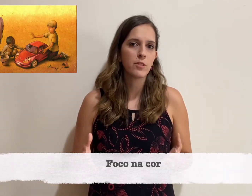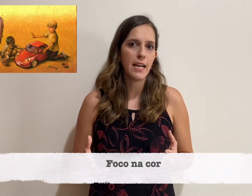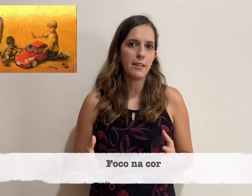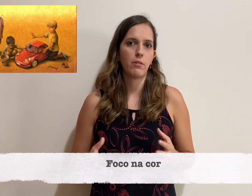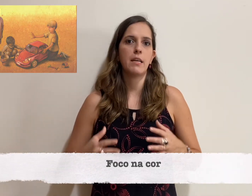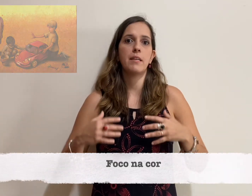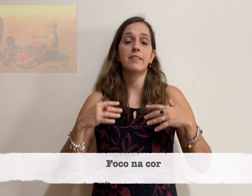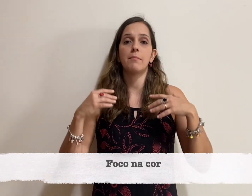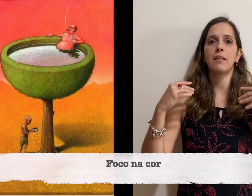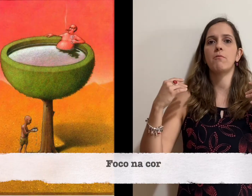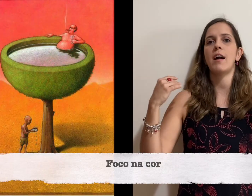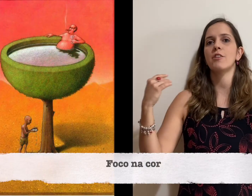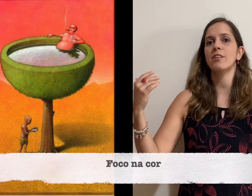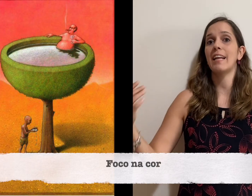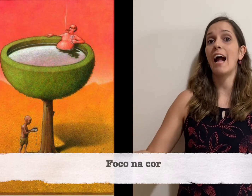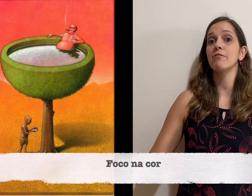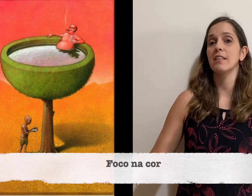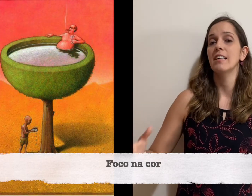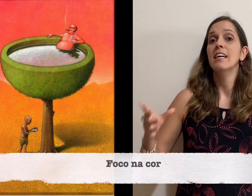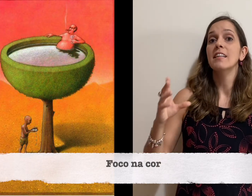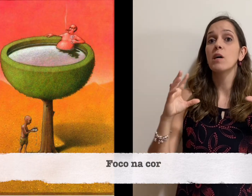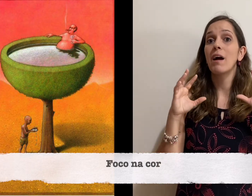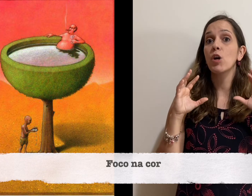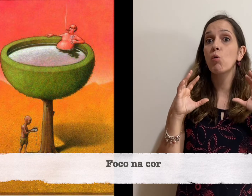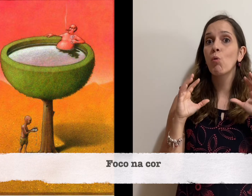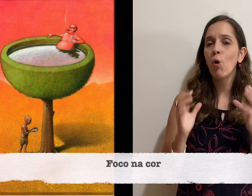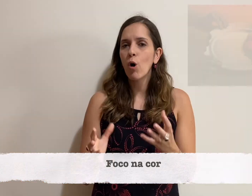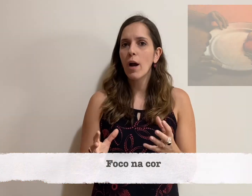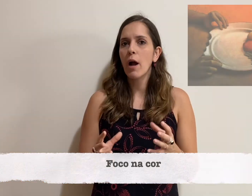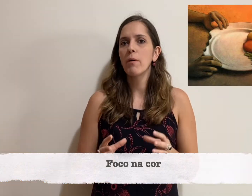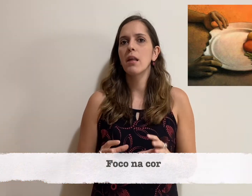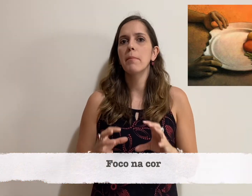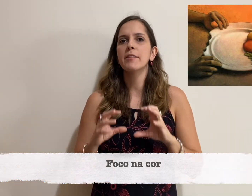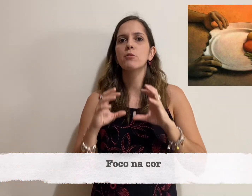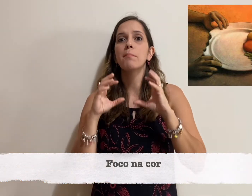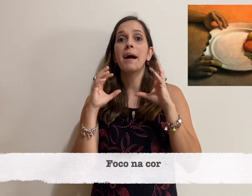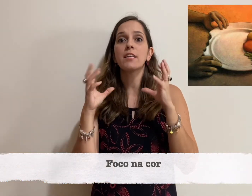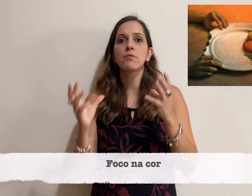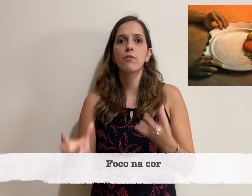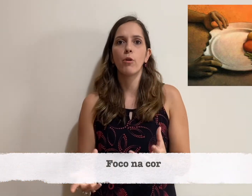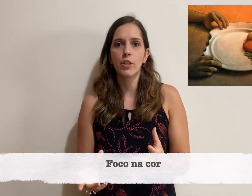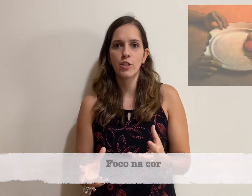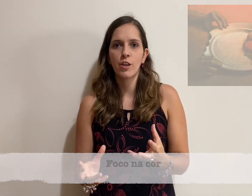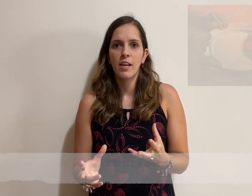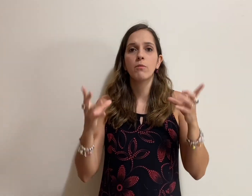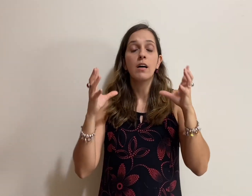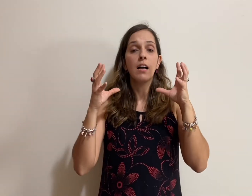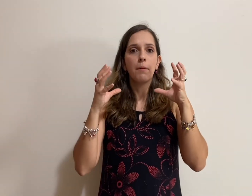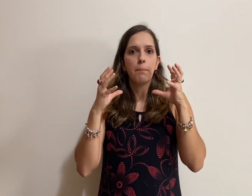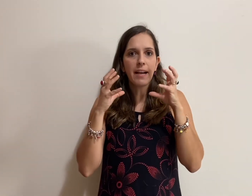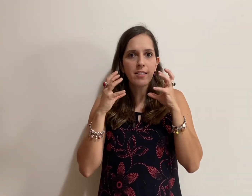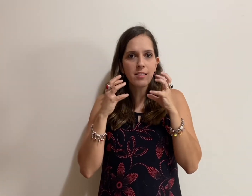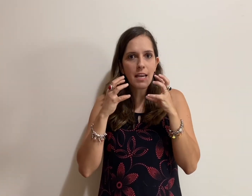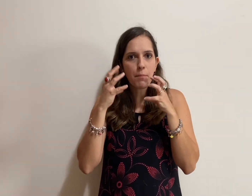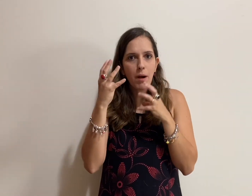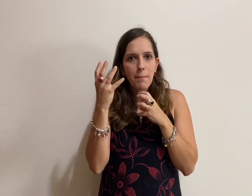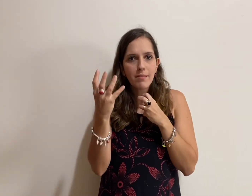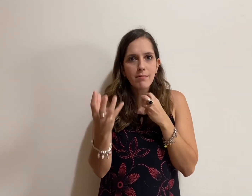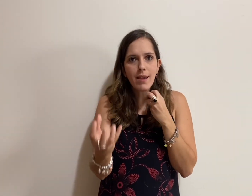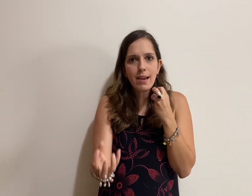certo? Lembra? Ele trabalha com a arte gráfica. Então, a cor é o elemento mais forte. Percebam a maneira